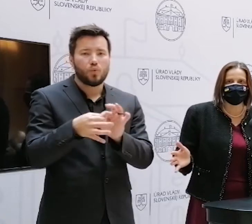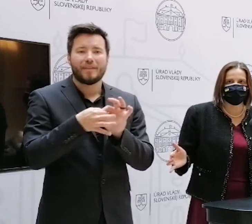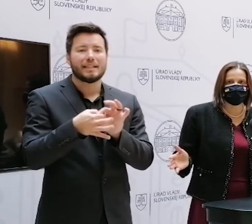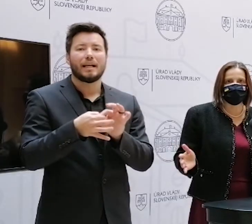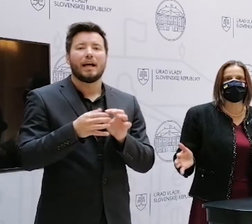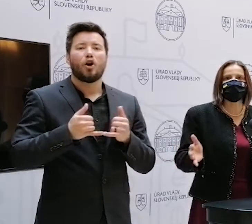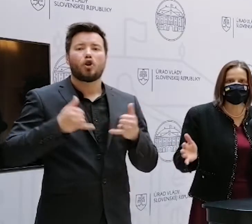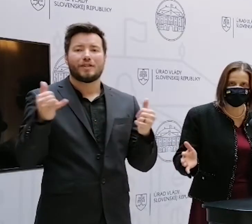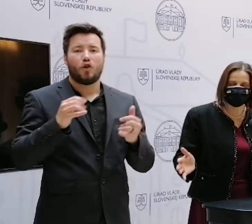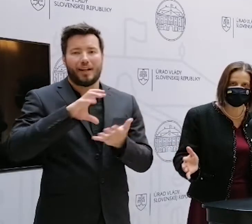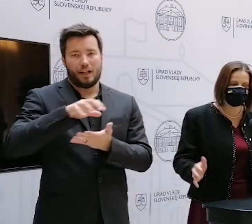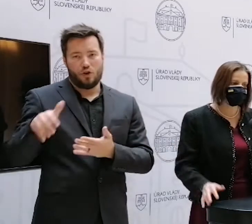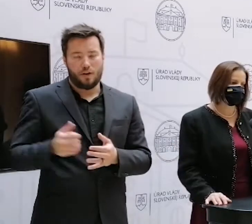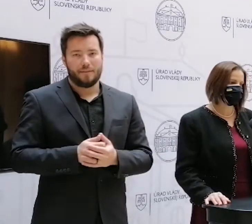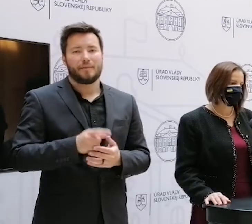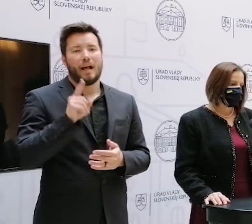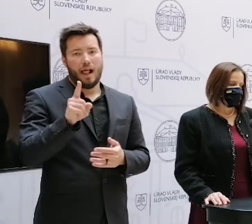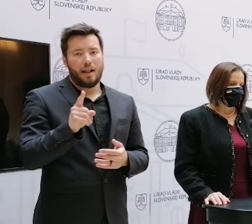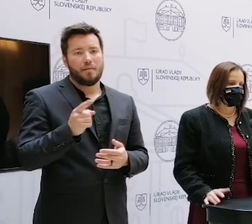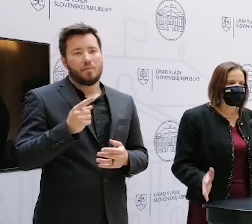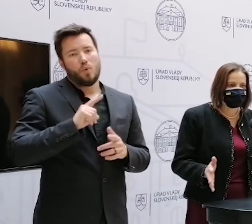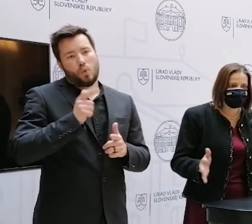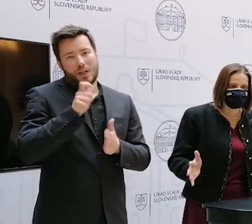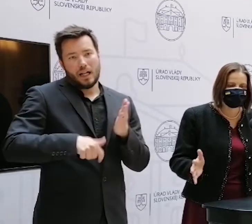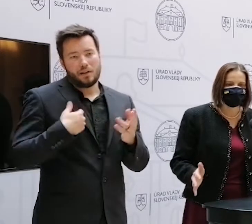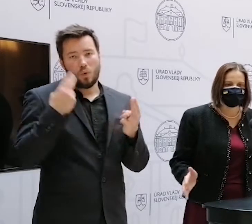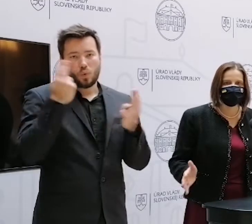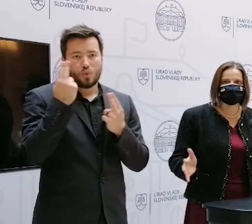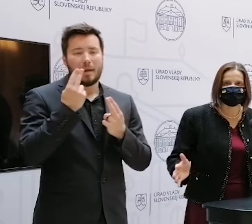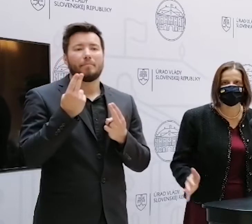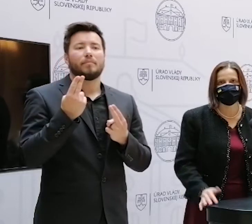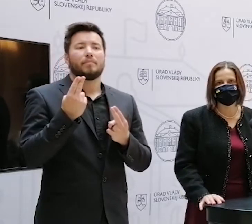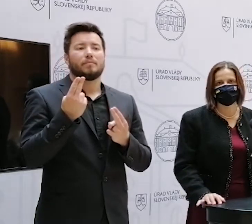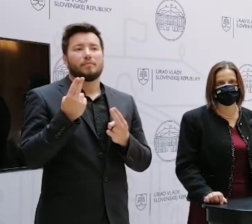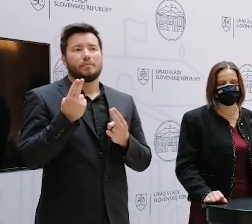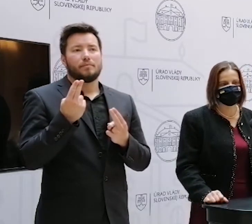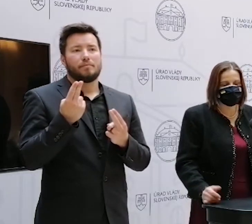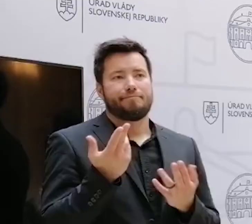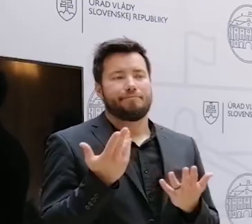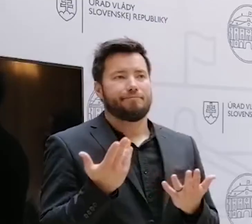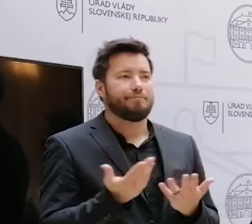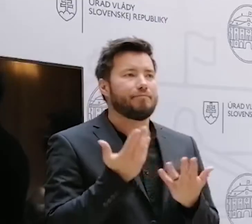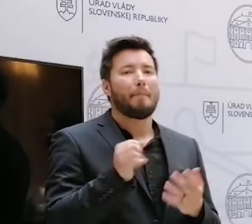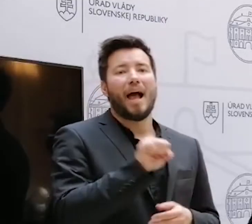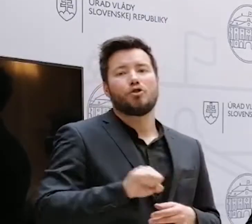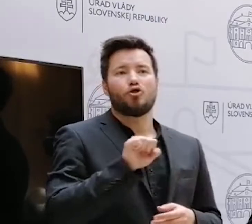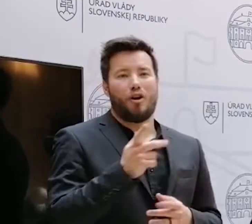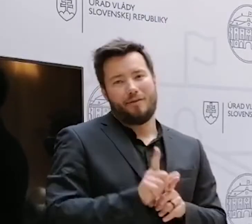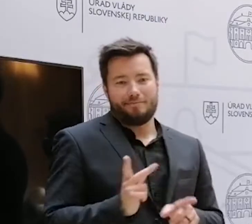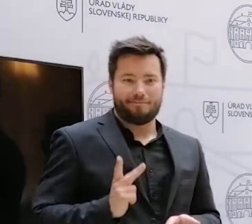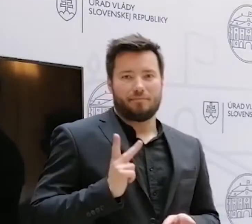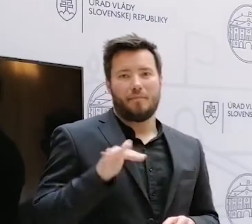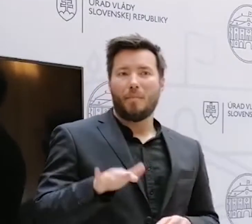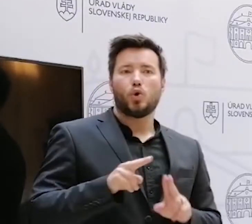rozumiem tomu, že nejaký status pre mesto, to je, či tam je